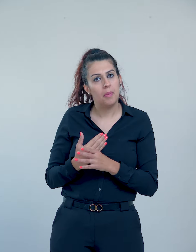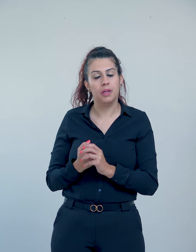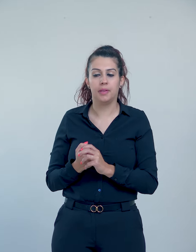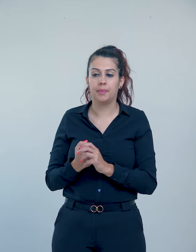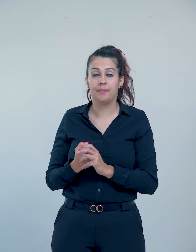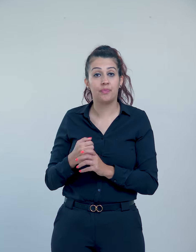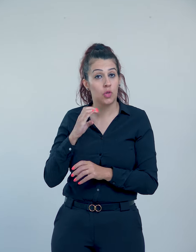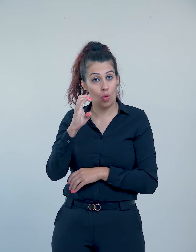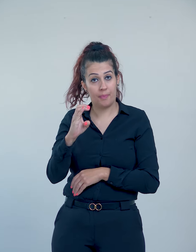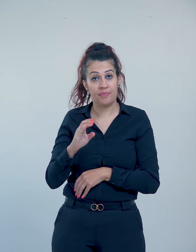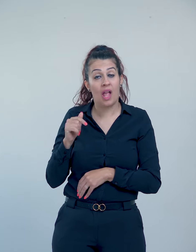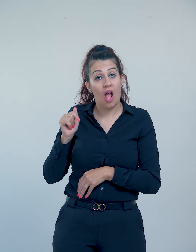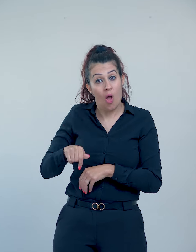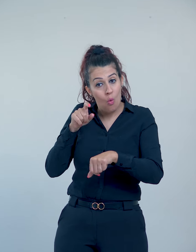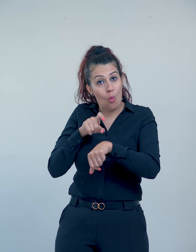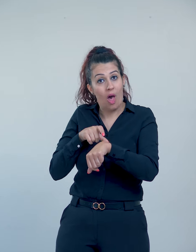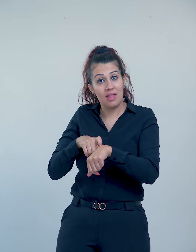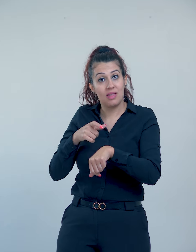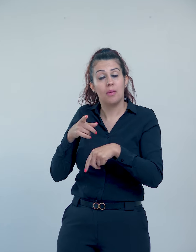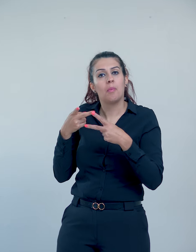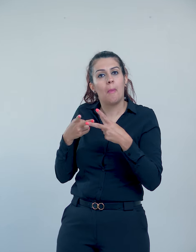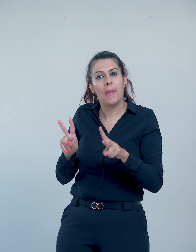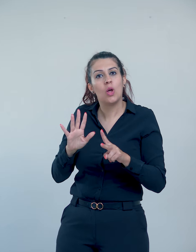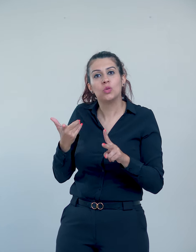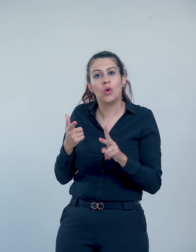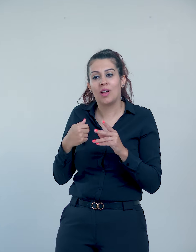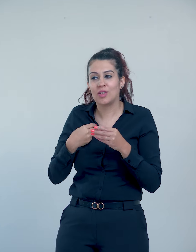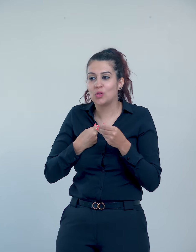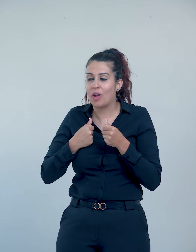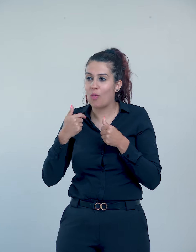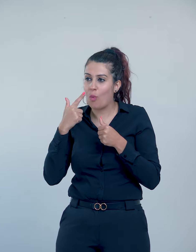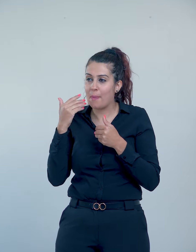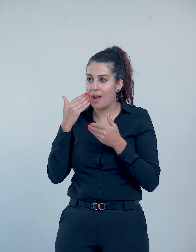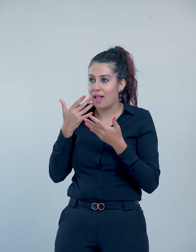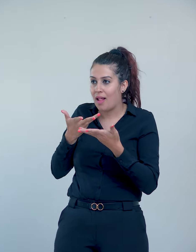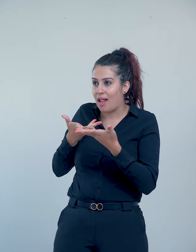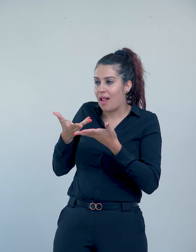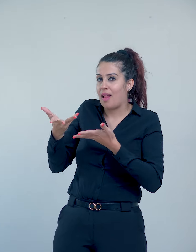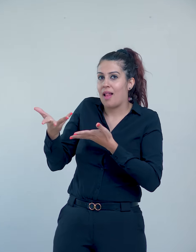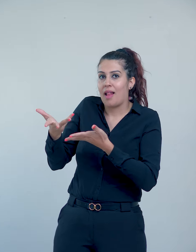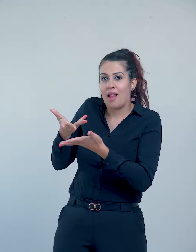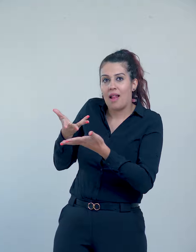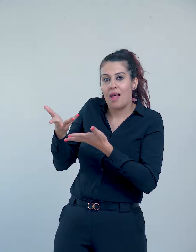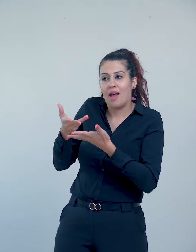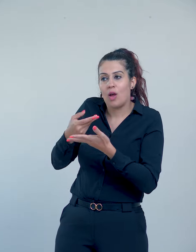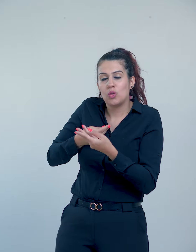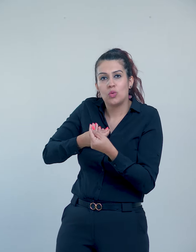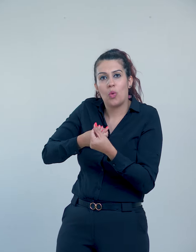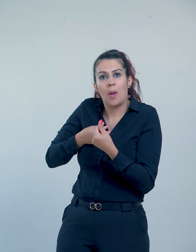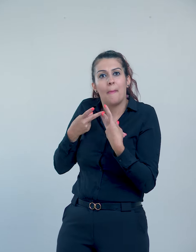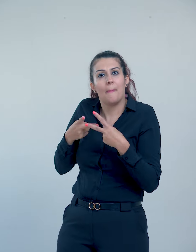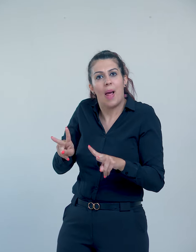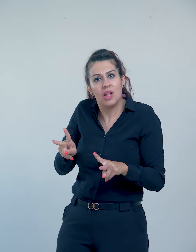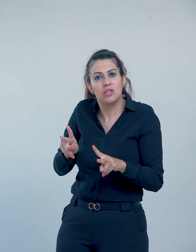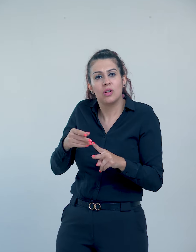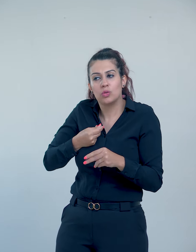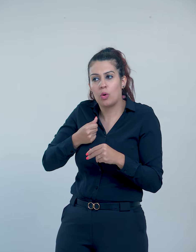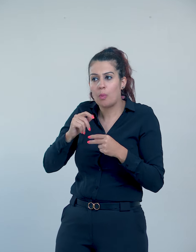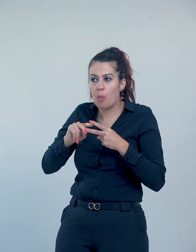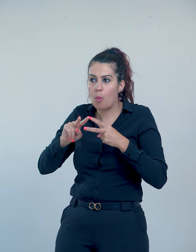يبدأ الاحتكاك الحقيقي بالجنس الآخر ويبدأ كل طرف في التعرف على الاختلاف والتشابه